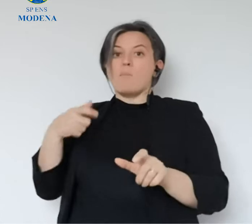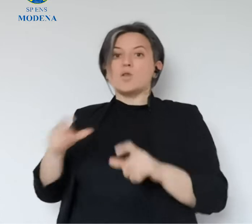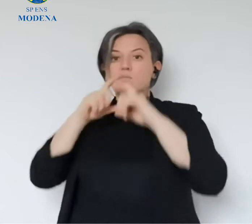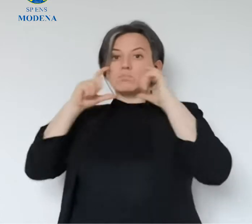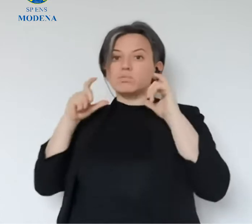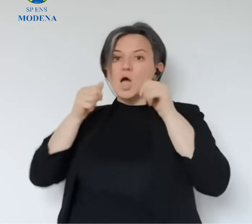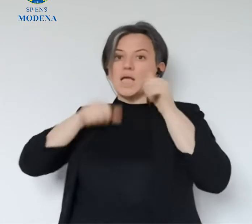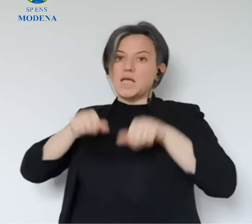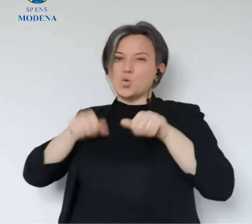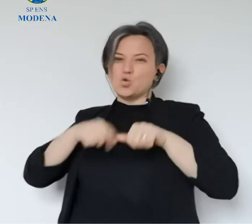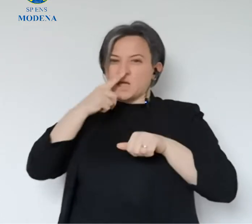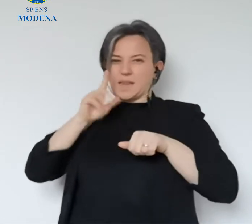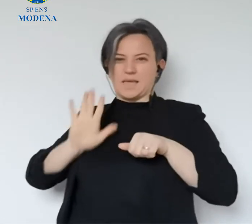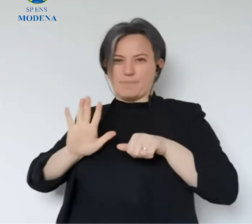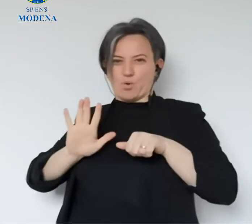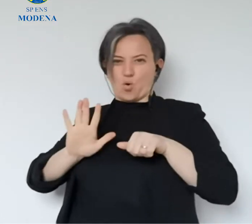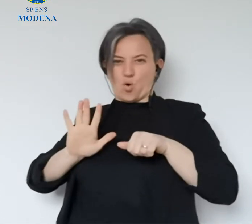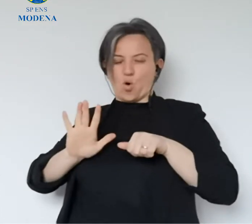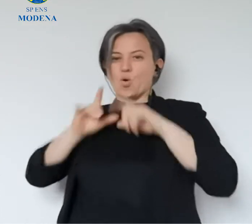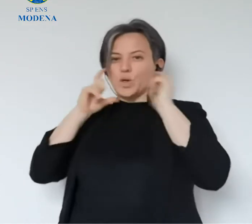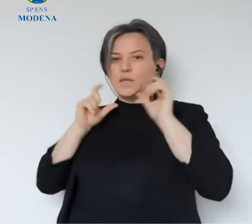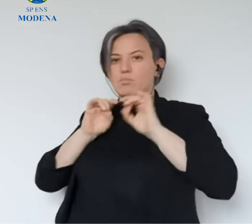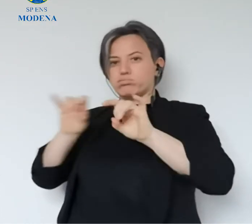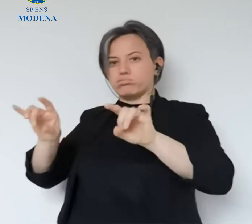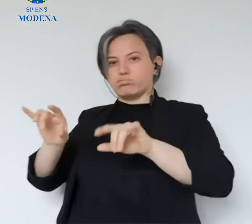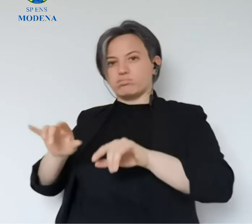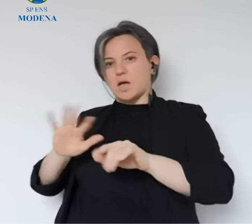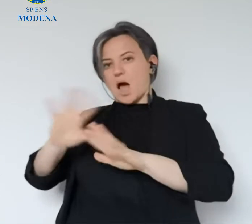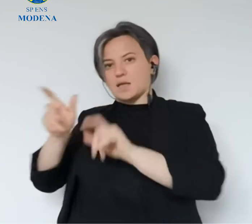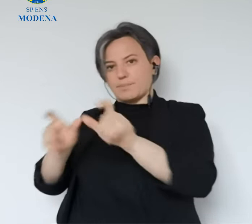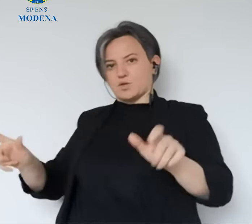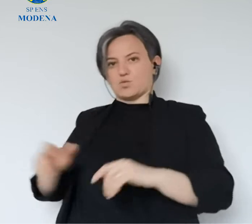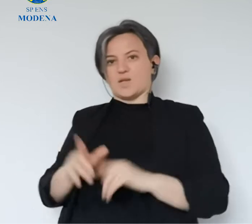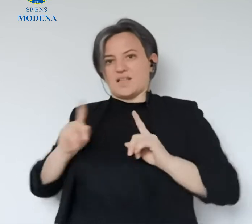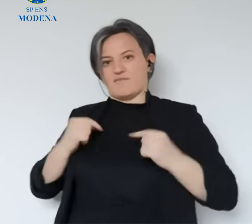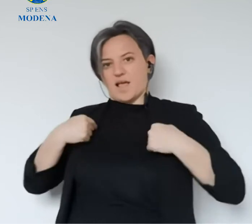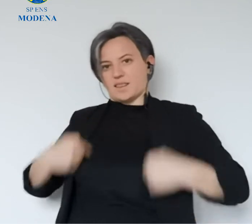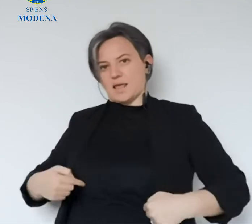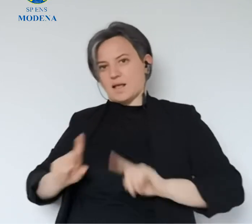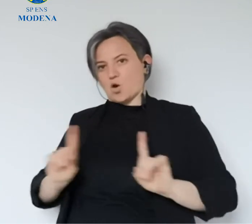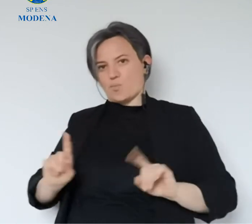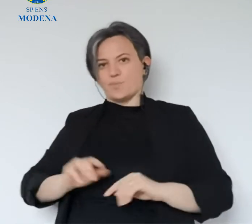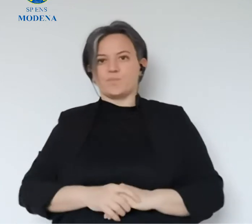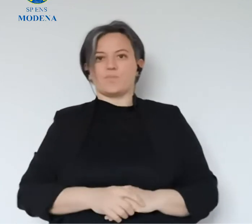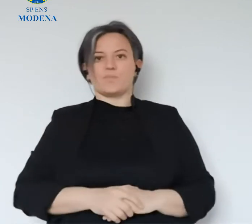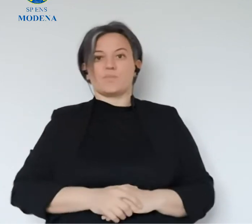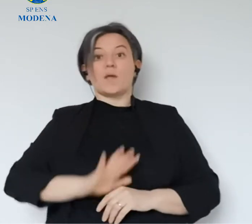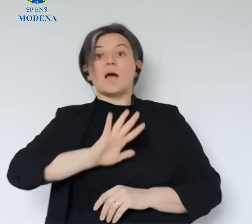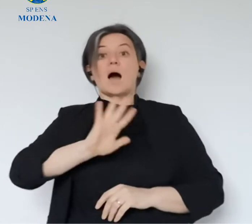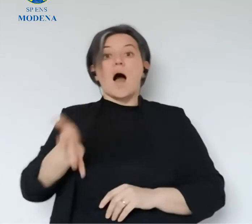mascherine che evitano di contagiare le altre persone essendo mascherine chirurgiche. Alcune